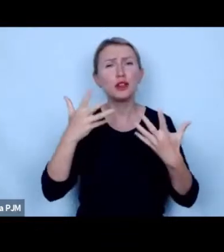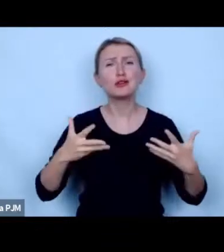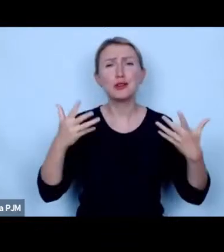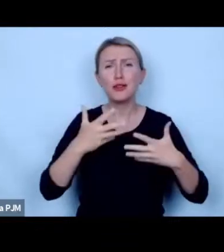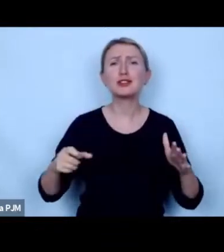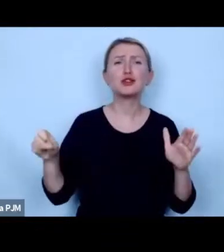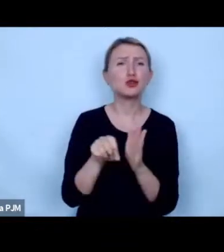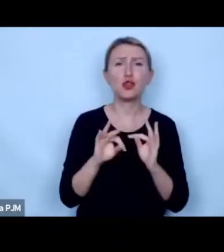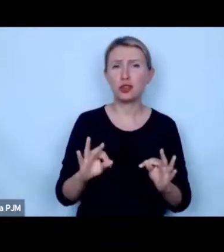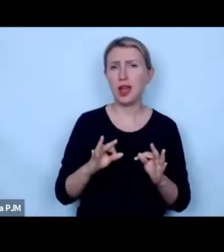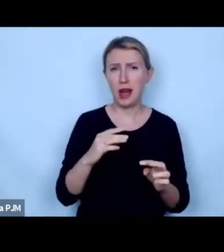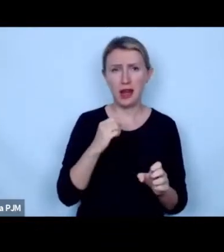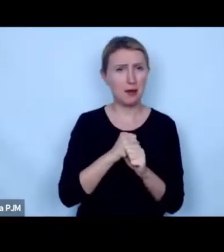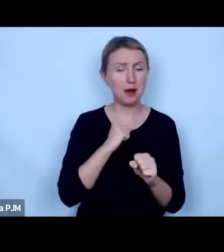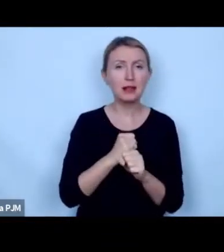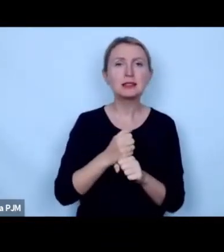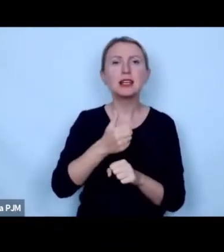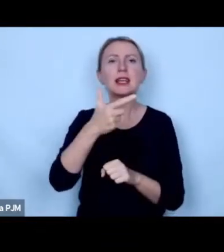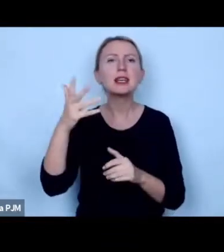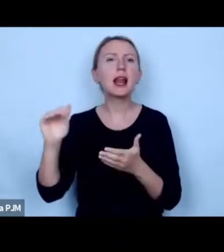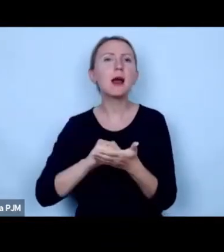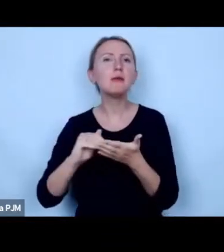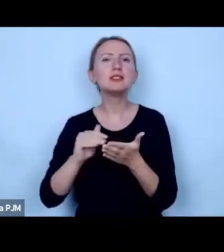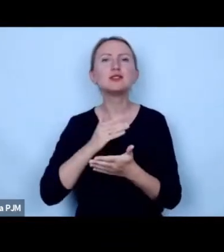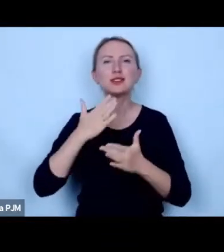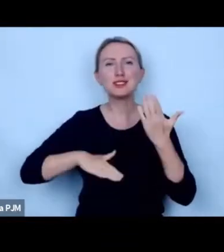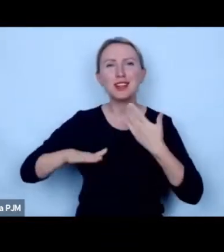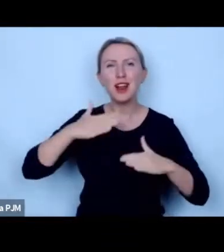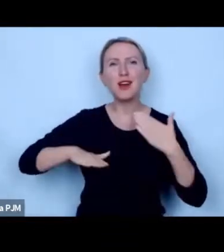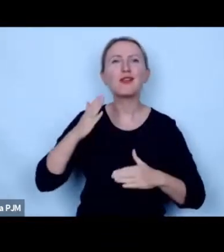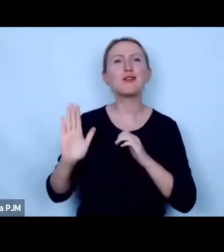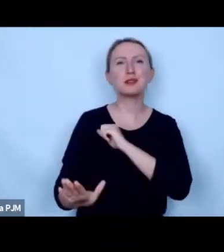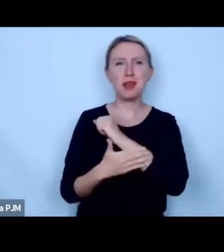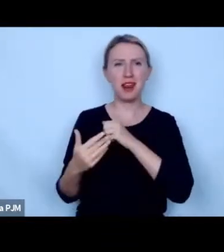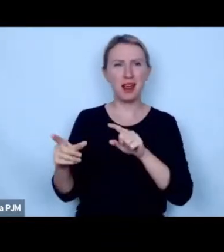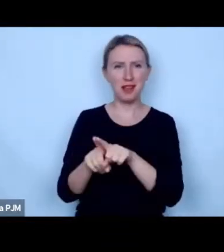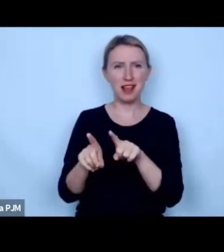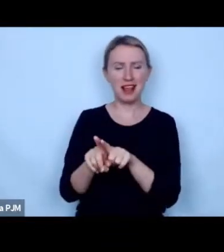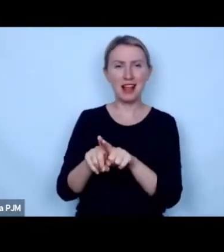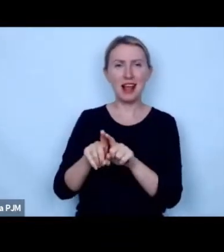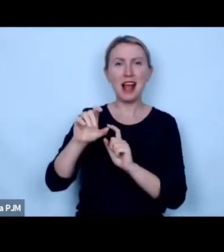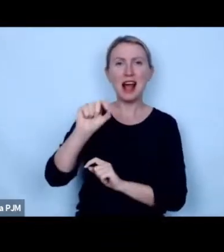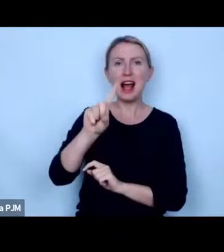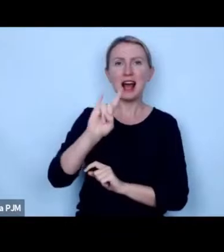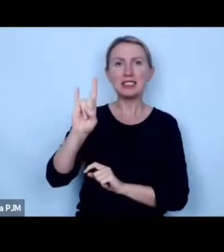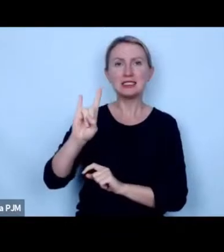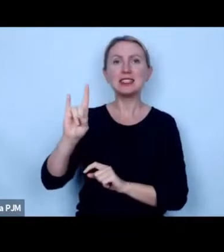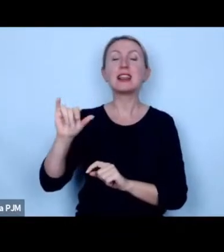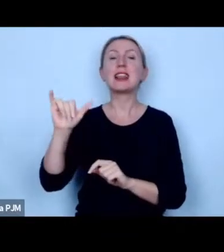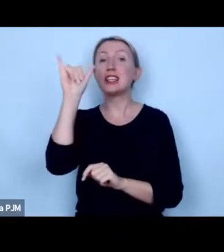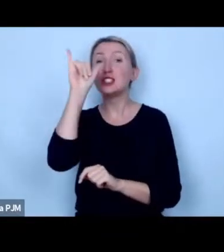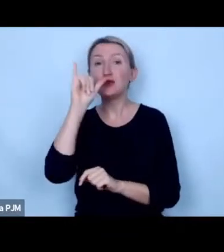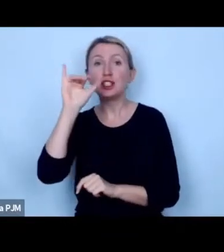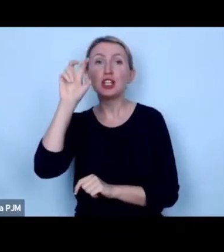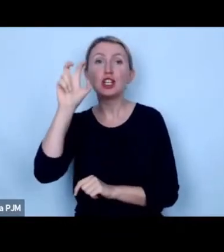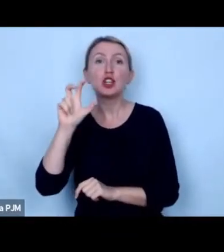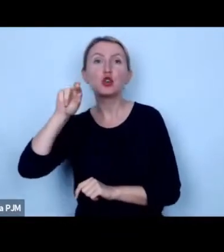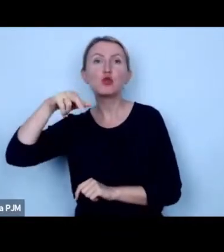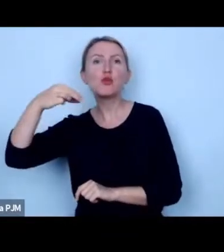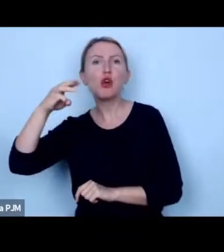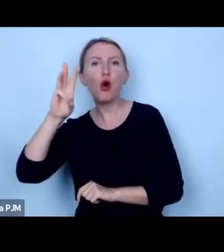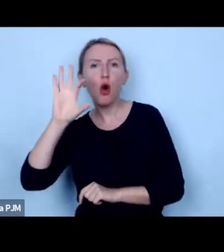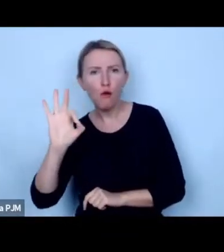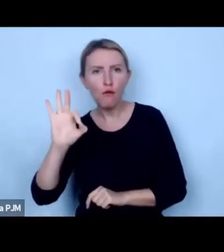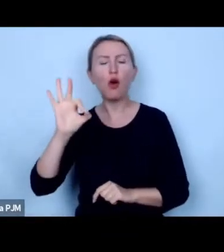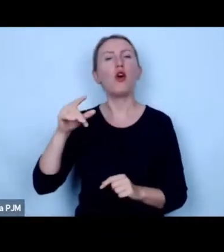współpracujemy a od kilku miesięcy z wielką radością wspieramy azyl dla świn chrunkowo na